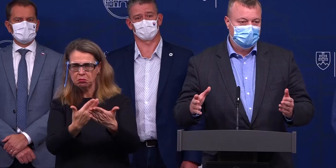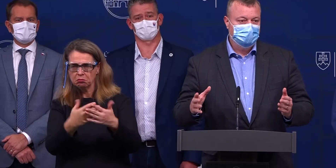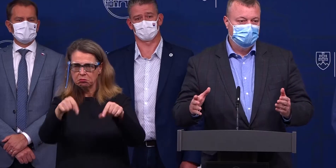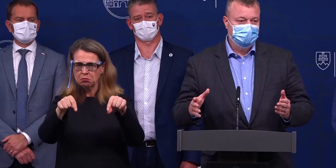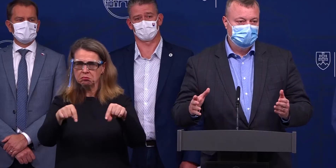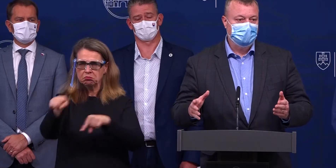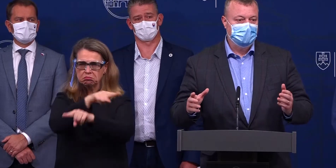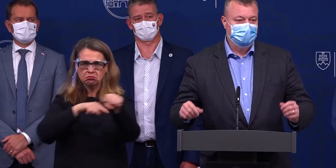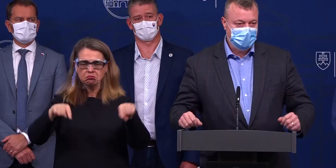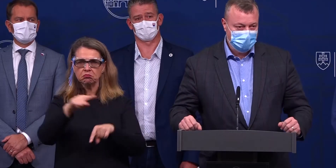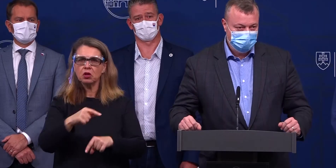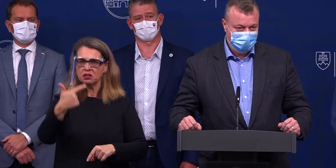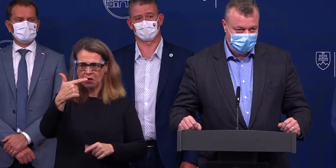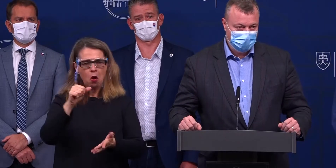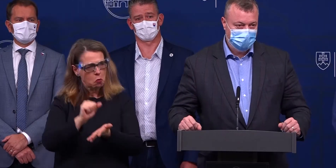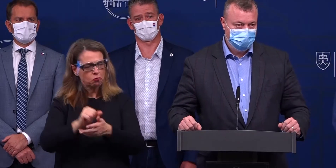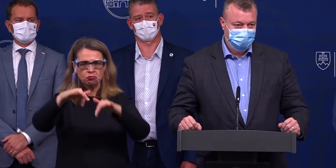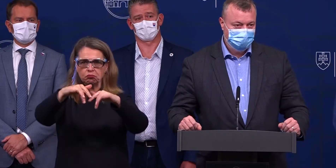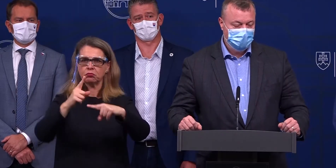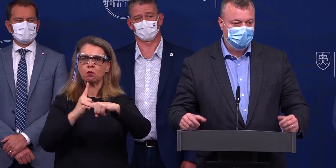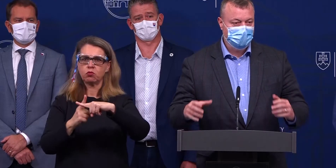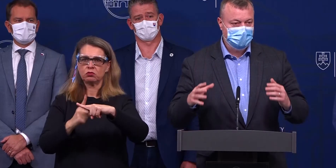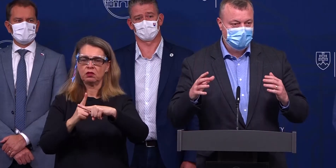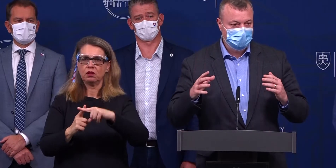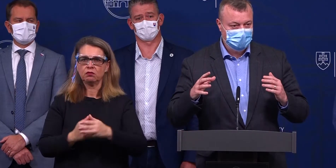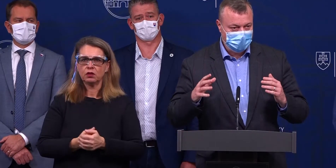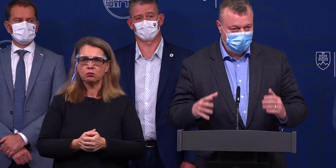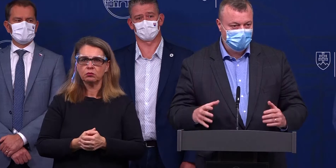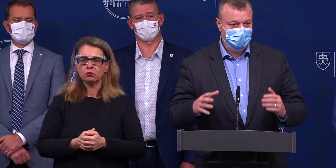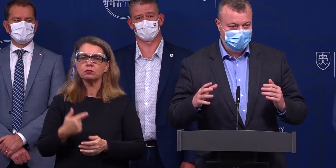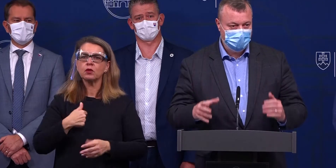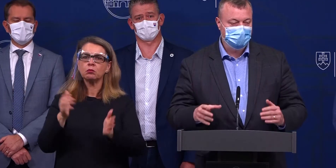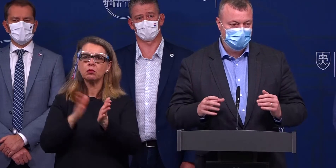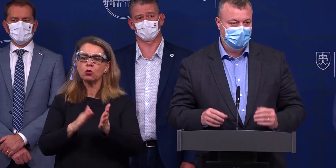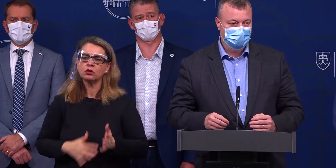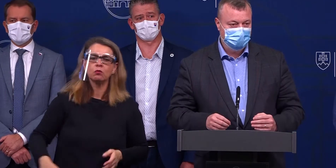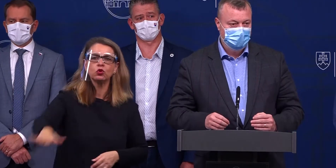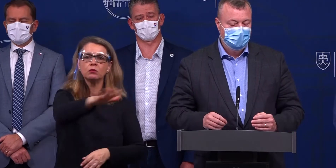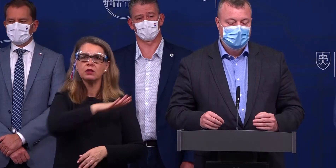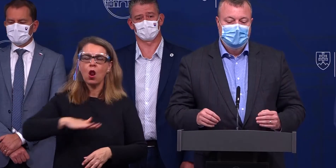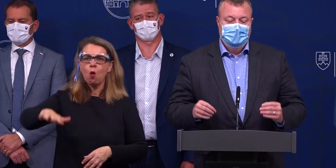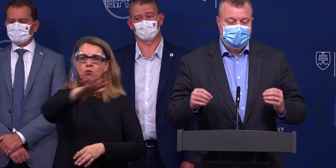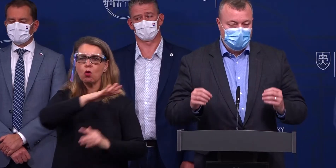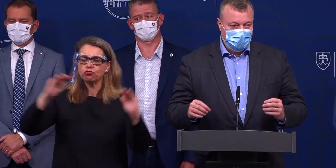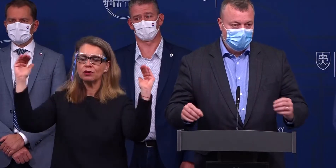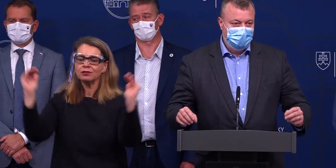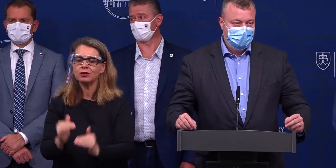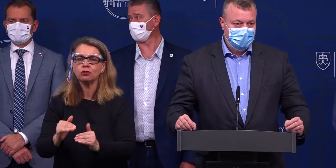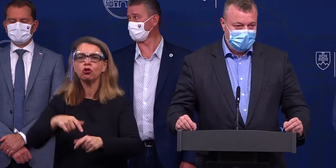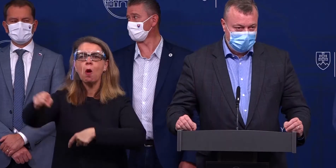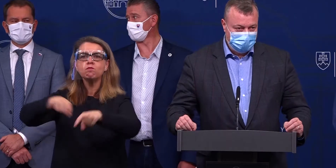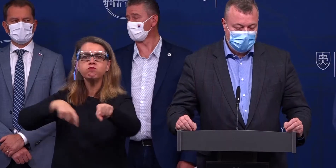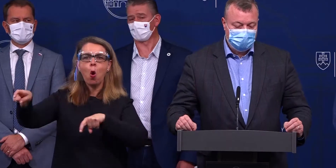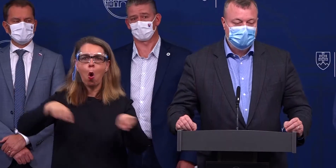tu takmer dvaja pozitívni. my potrebujeme celoplošne znižiť mobilitu, celoplošne